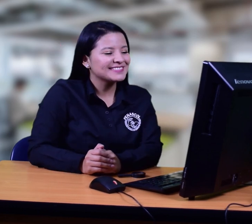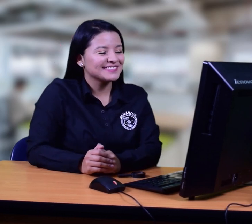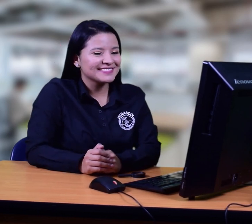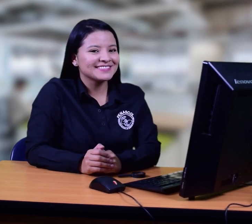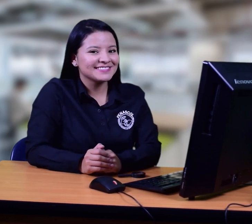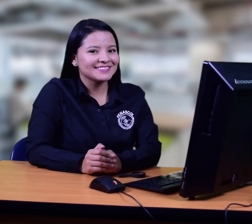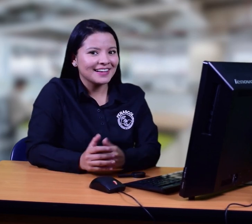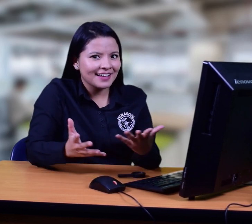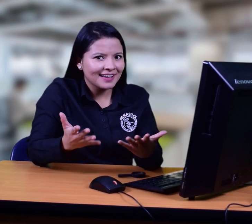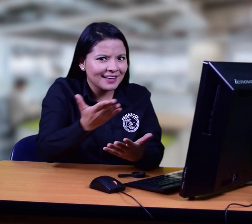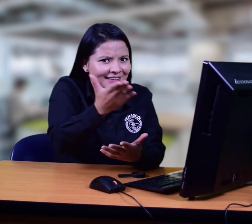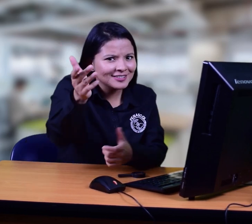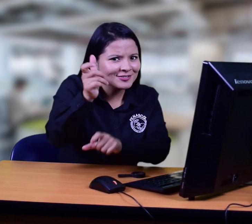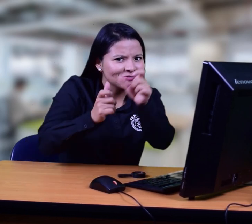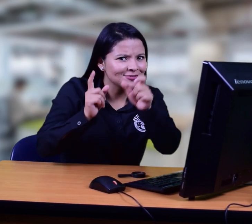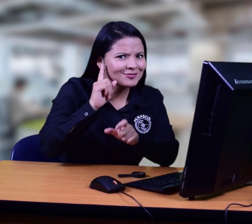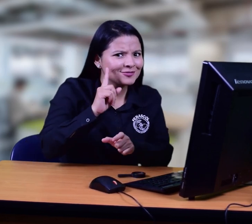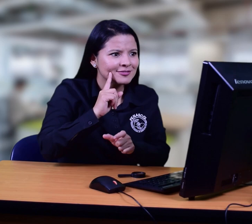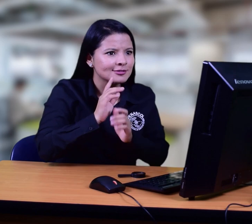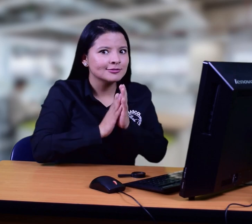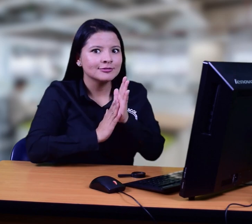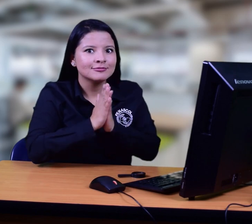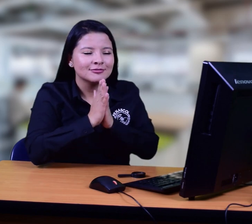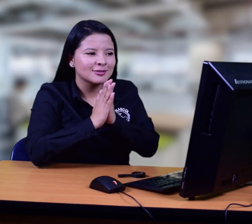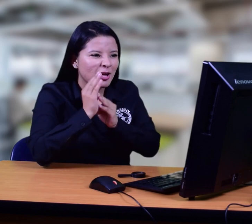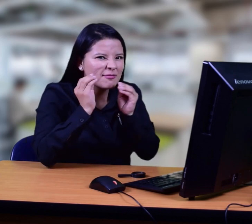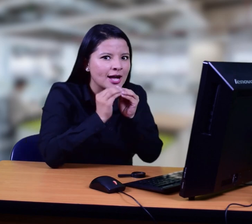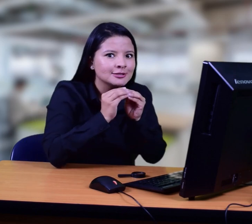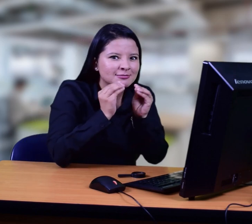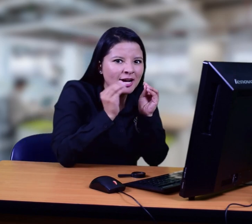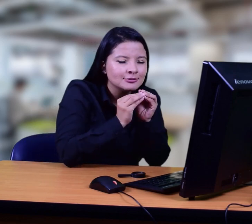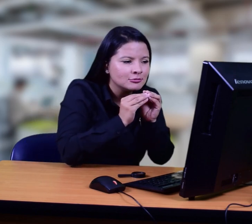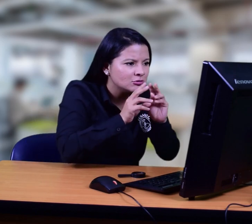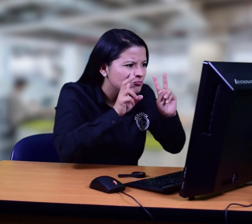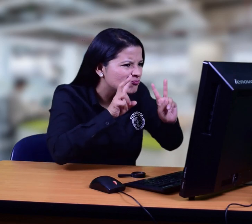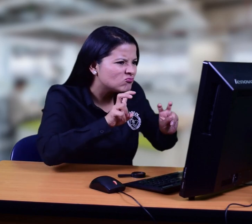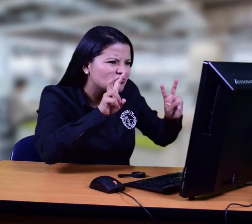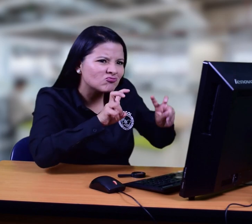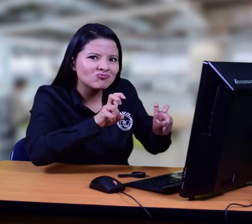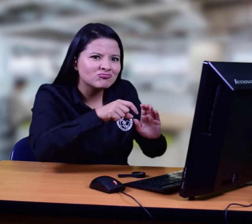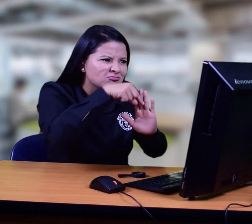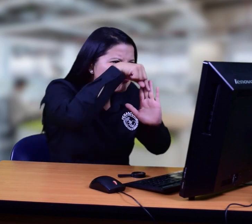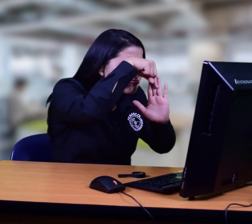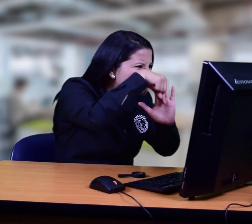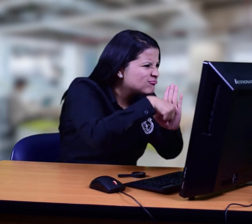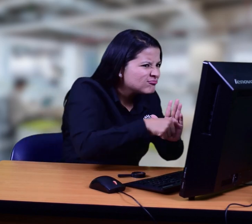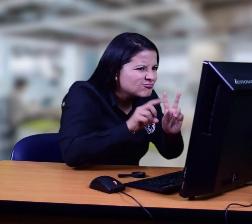¿Y a ustedes, personas sordas, les gustaría ahondar más en este tema? Para esto,